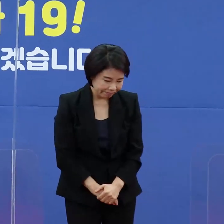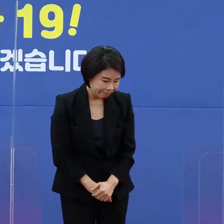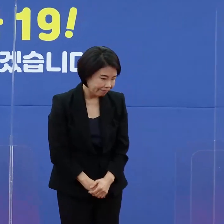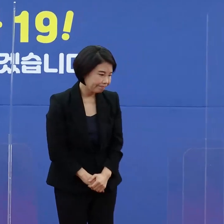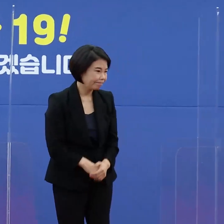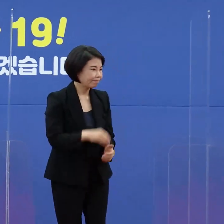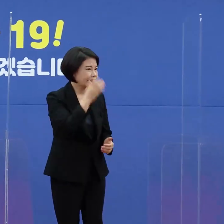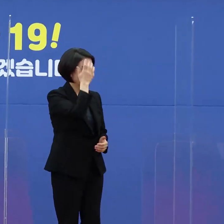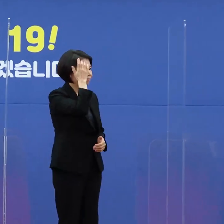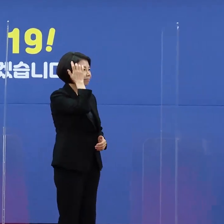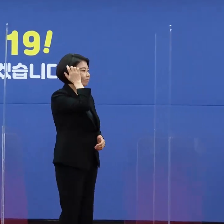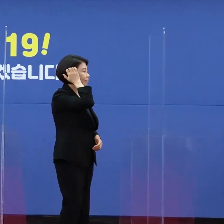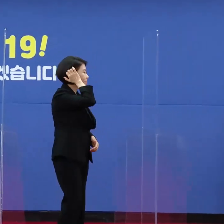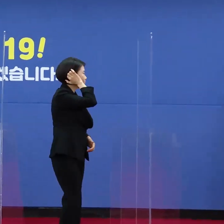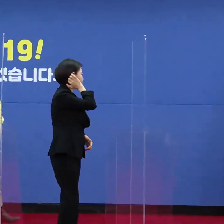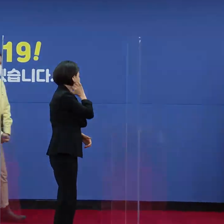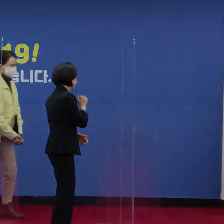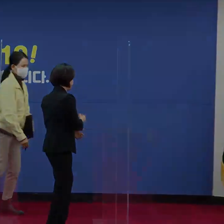감사합니다. 감사합니다.